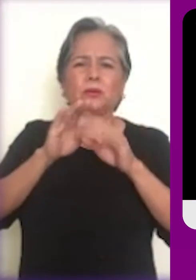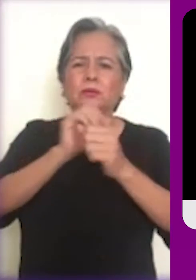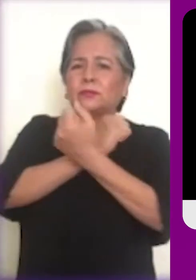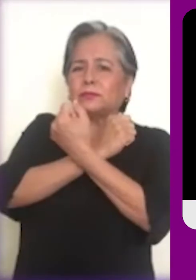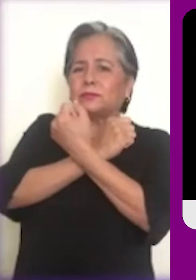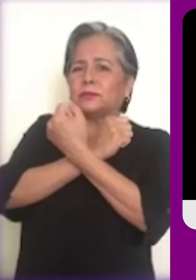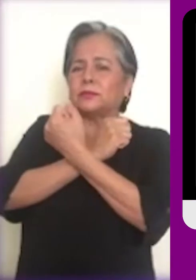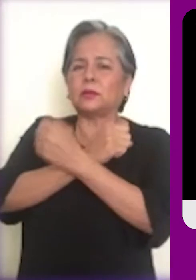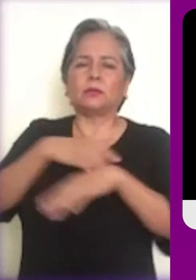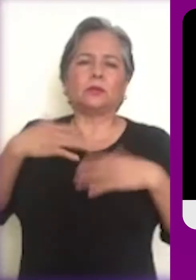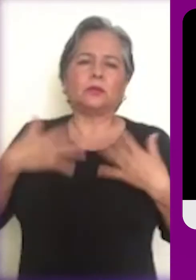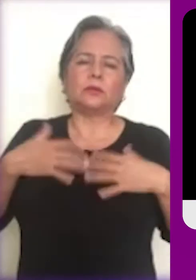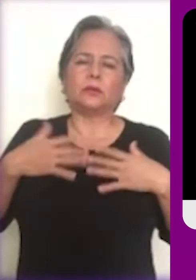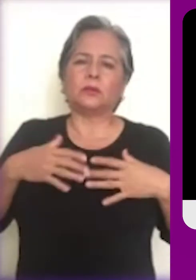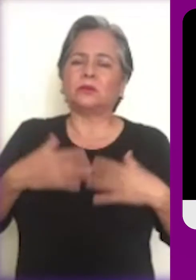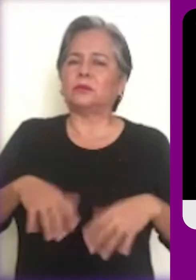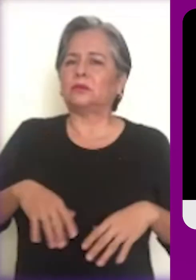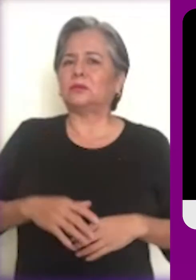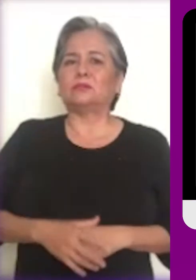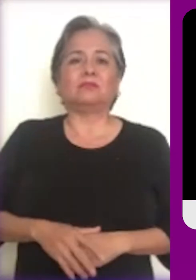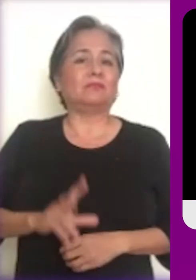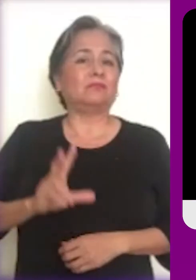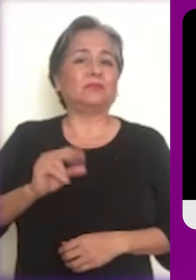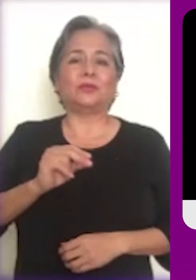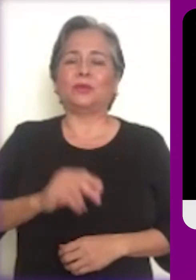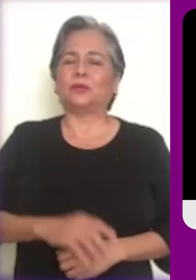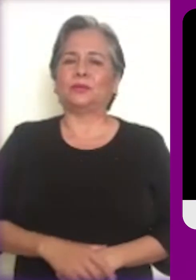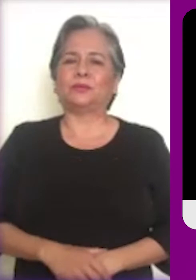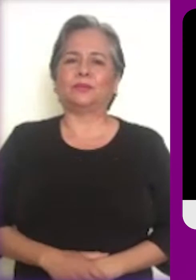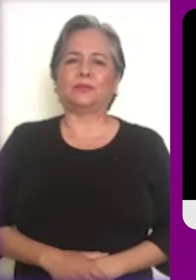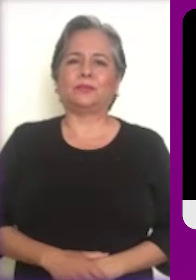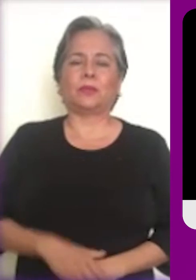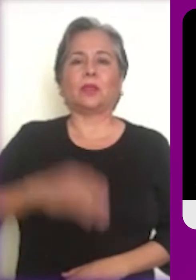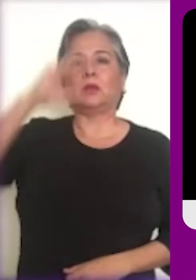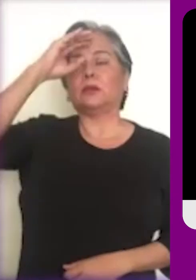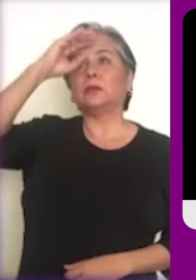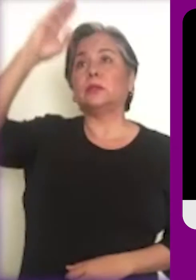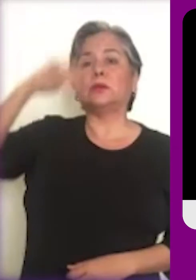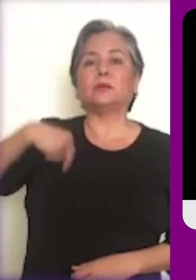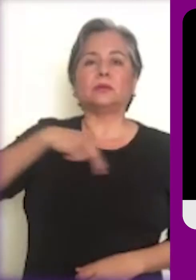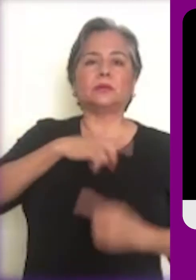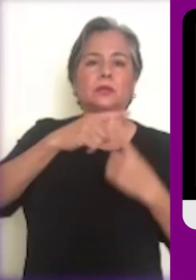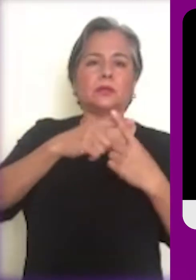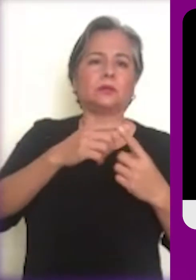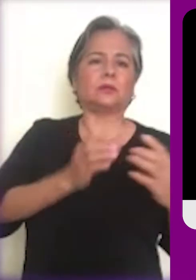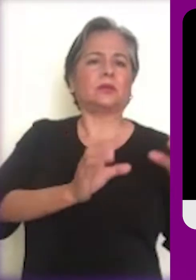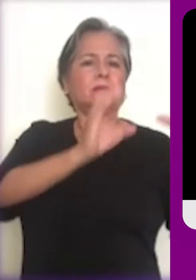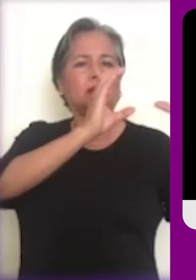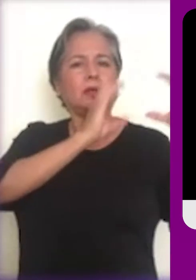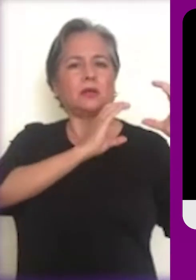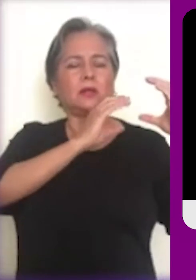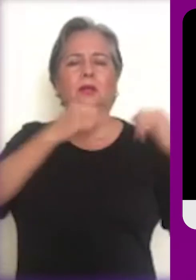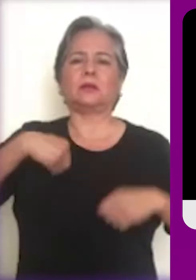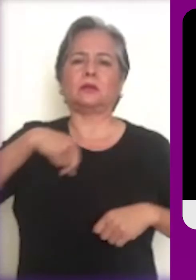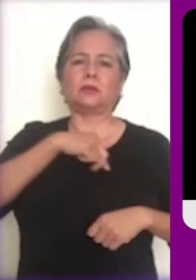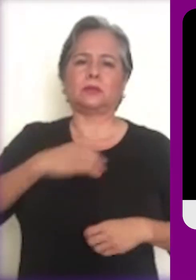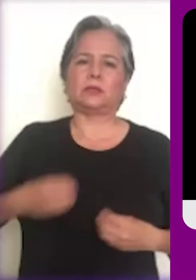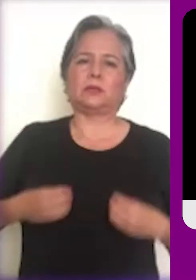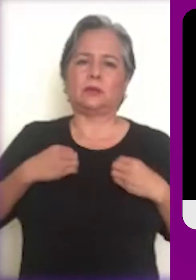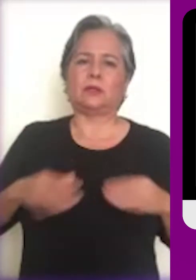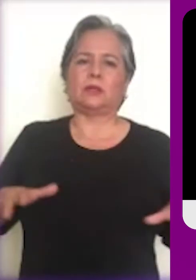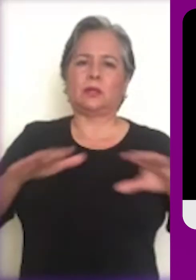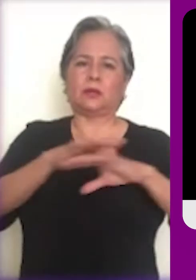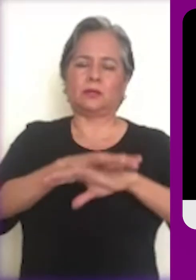se hace esclavo de ellos. Pierde su vida. Señor, que tomando nuestra cruz le demos